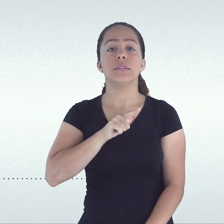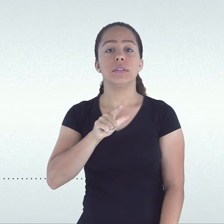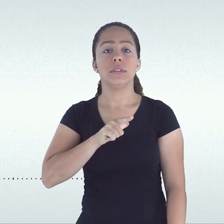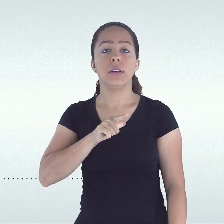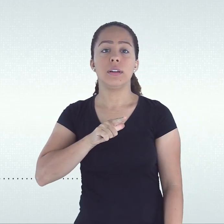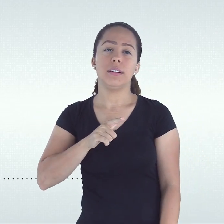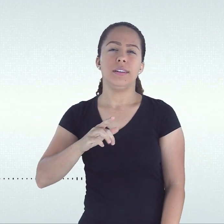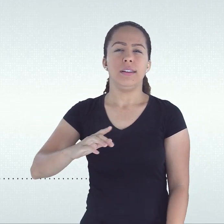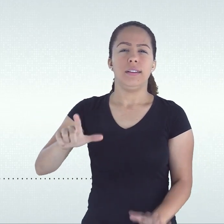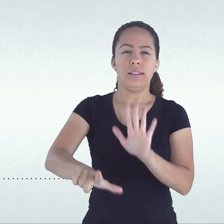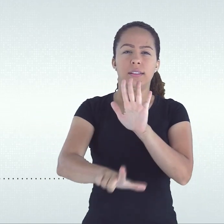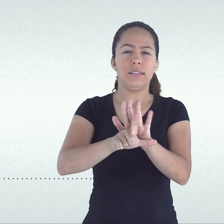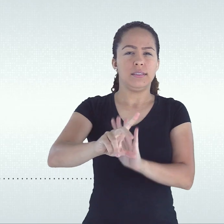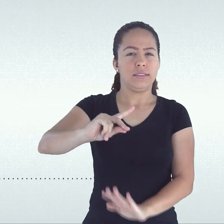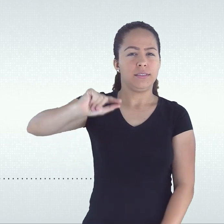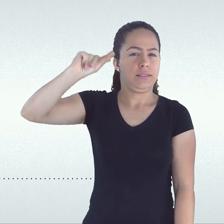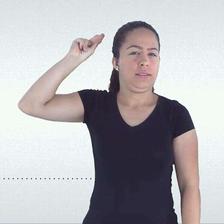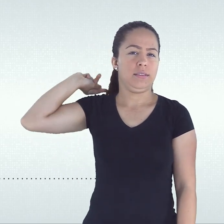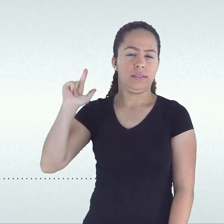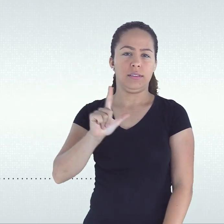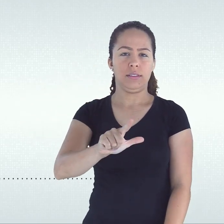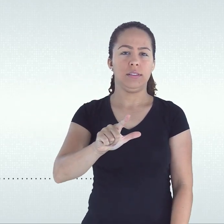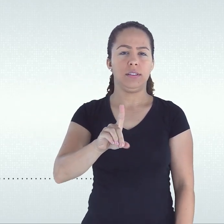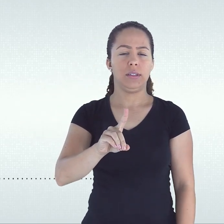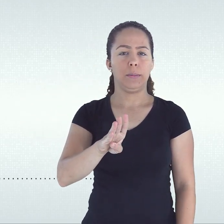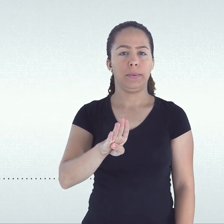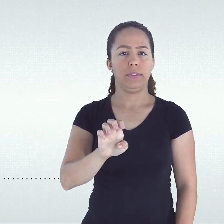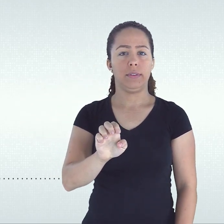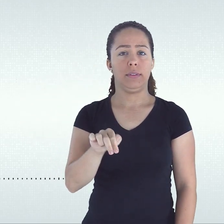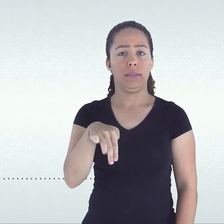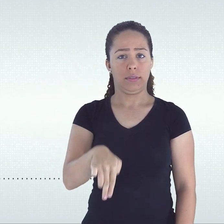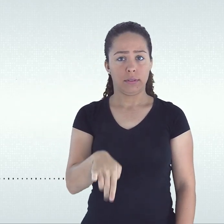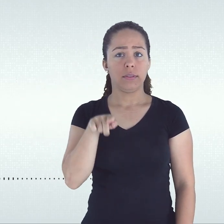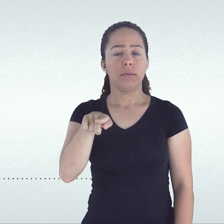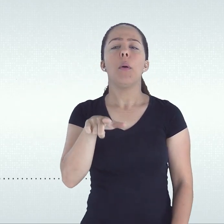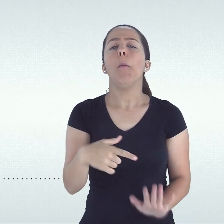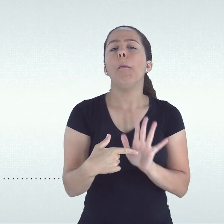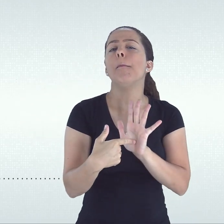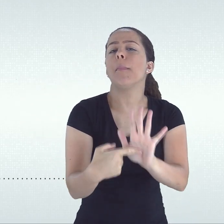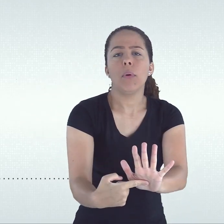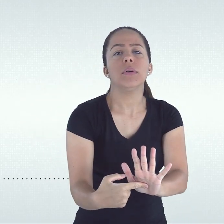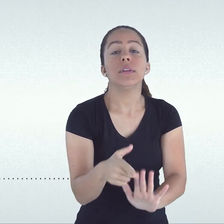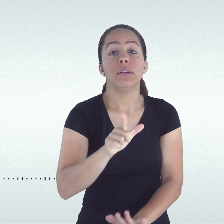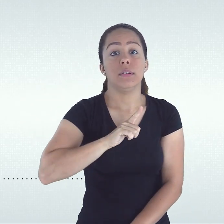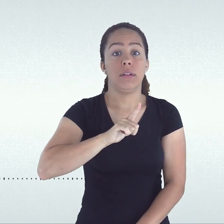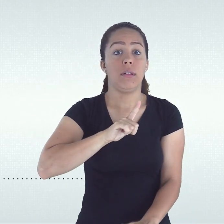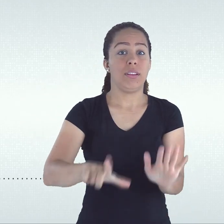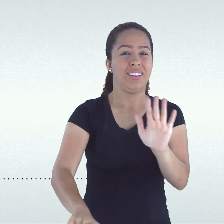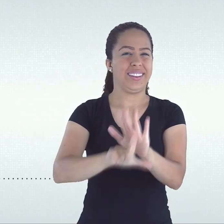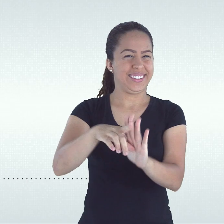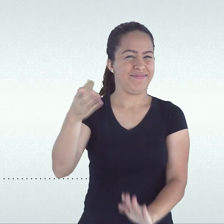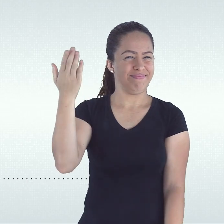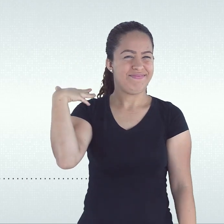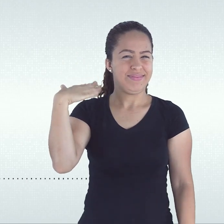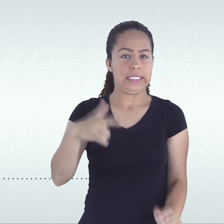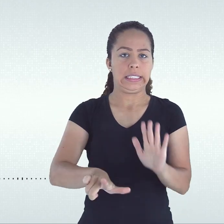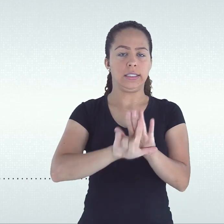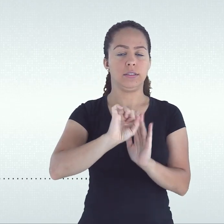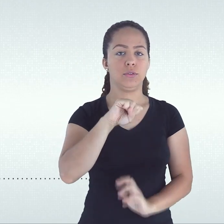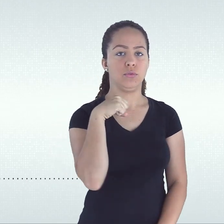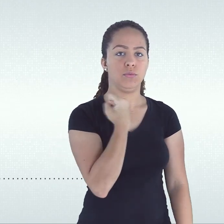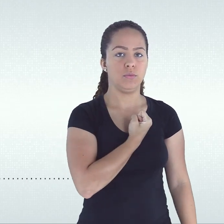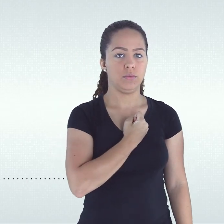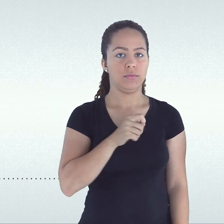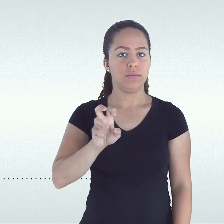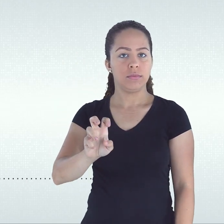a nova e a antiga LDBEN, afirmando que a lei anterior, lei